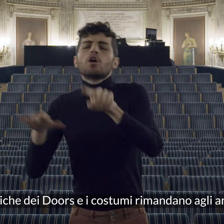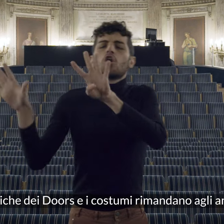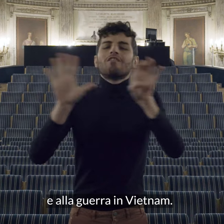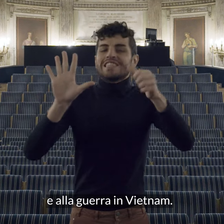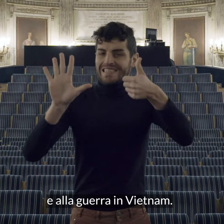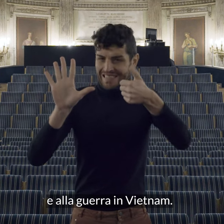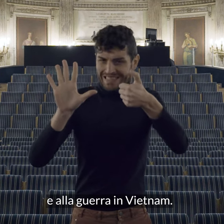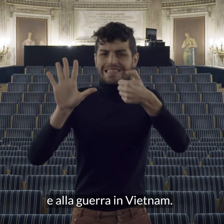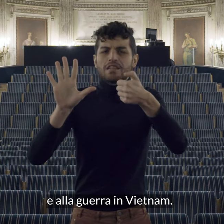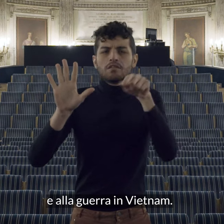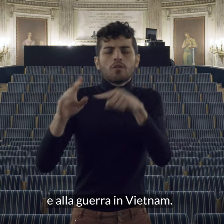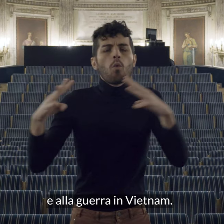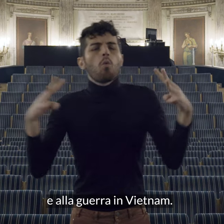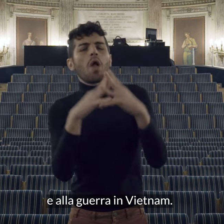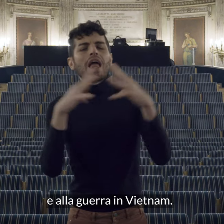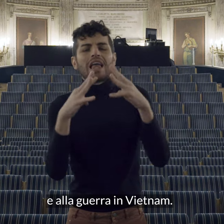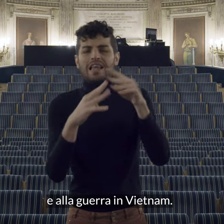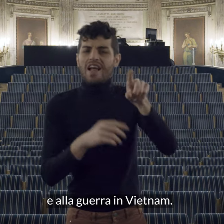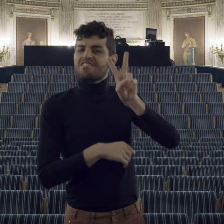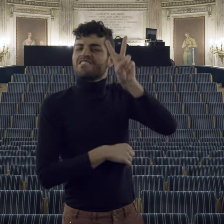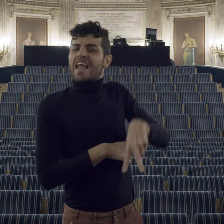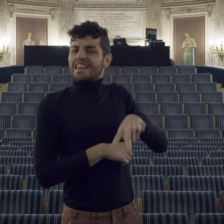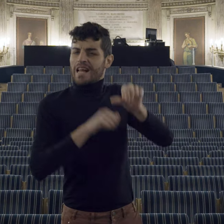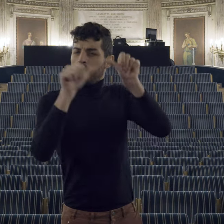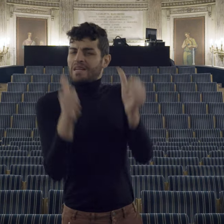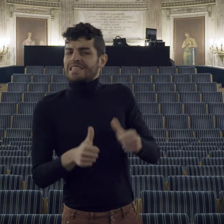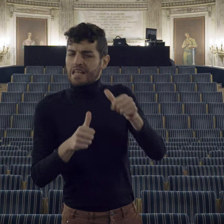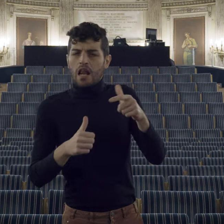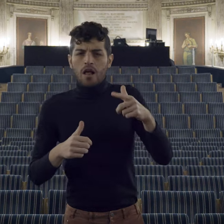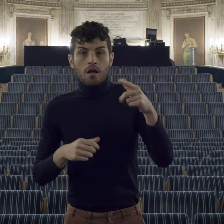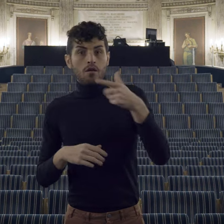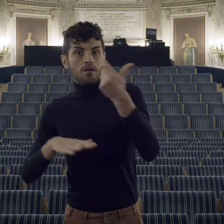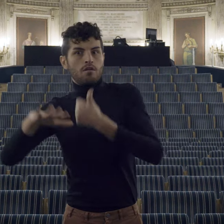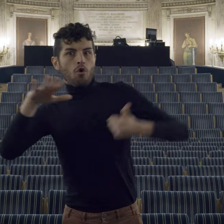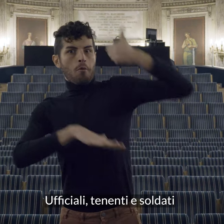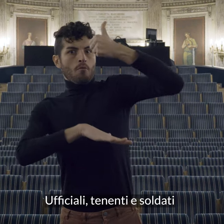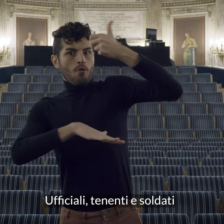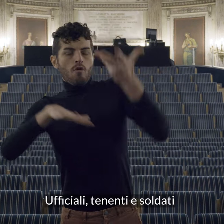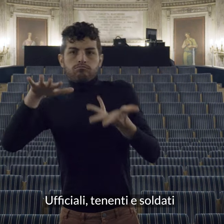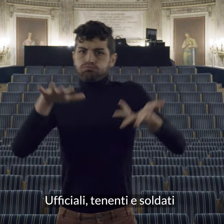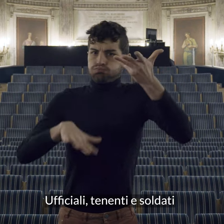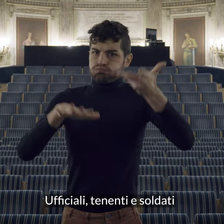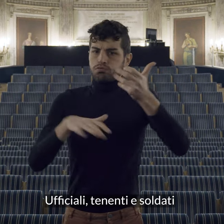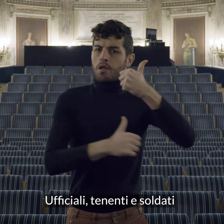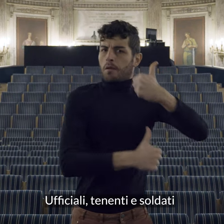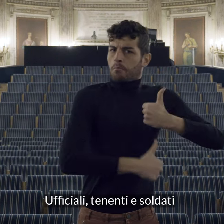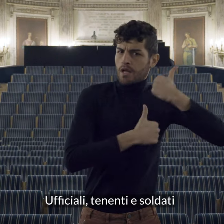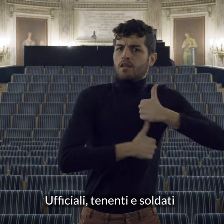e alla guerra in vietnam ufficiali tenenti e